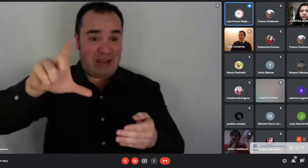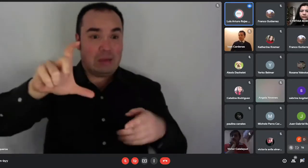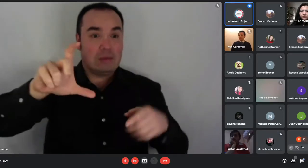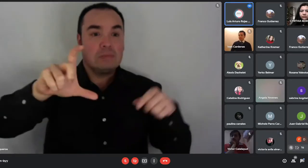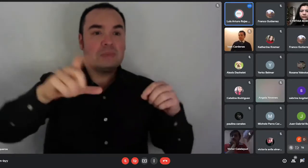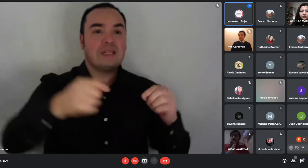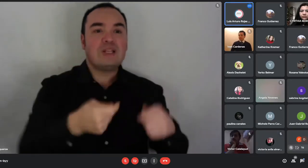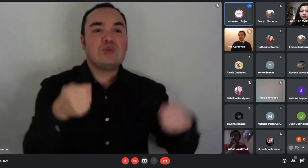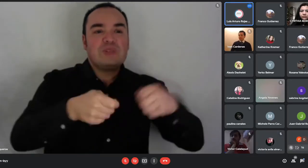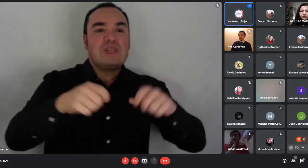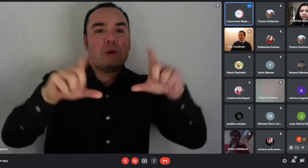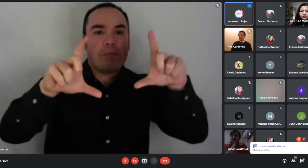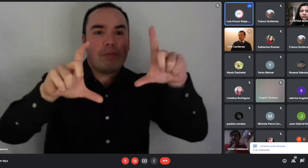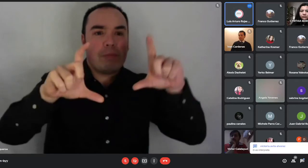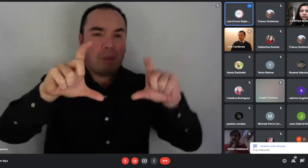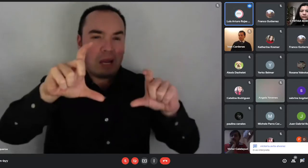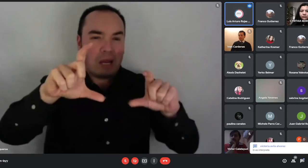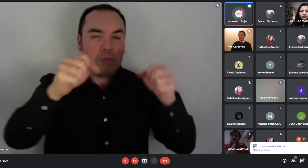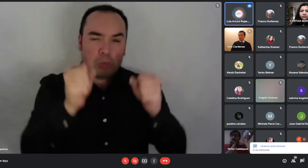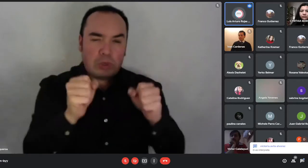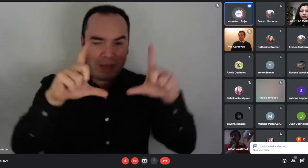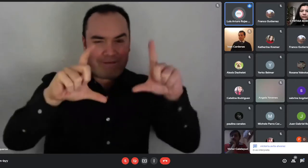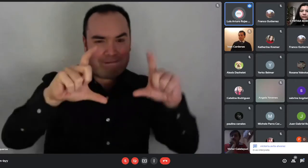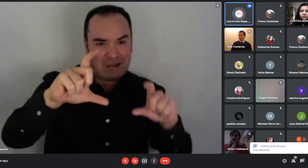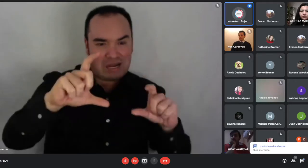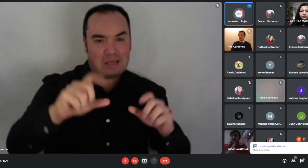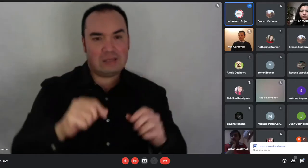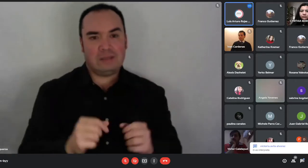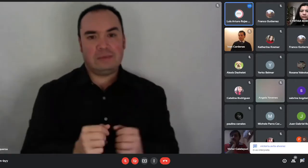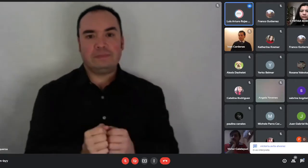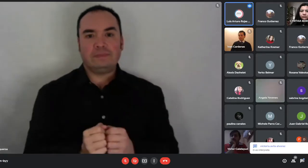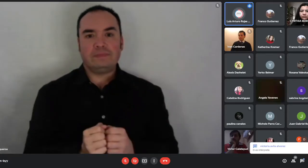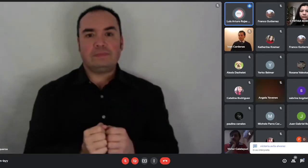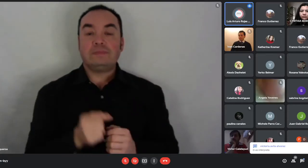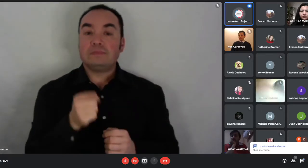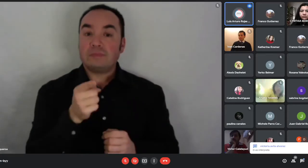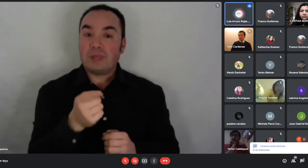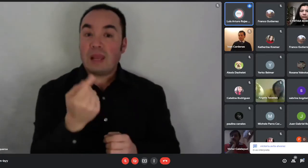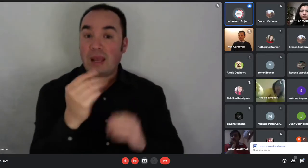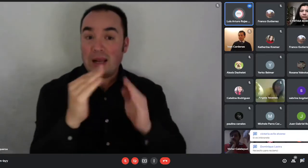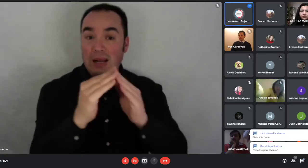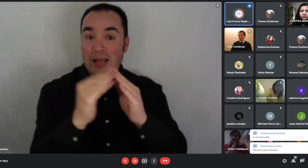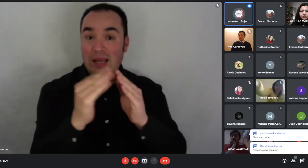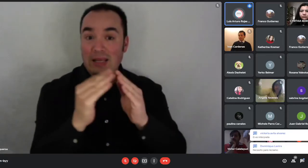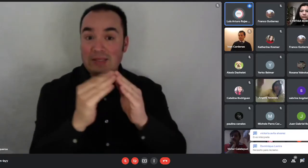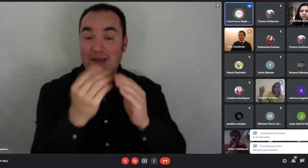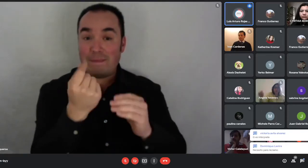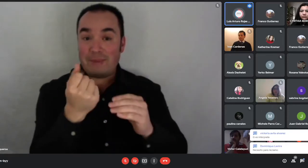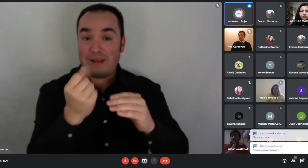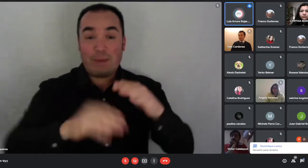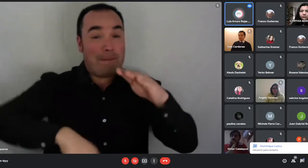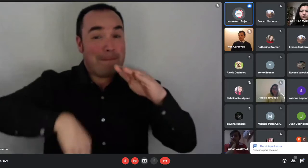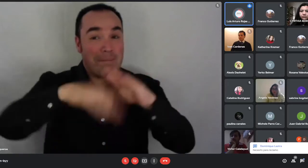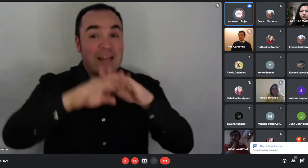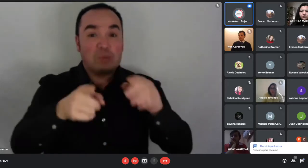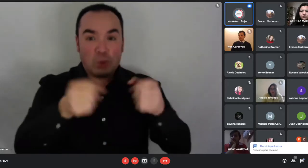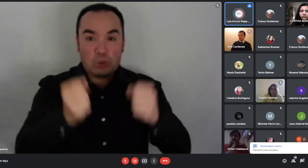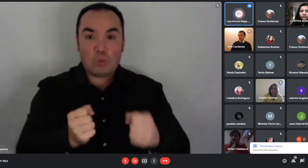valor máximo de la vivienda que uno pudiese comprar a través del tramo 2 no puede superar las 1